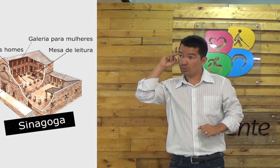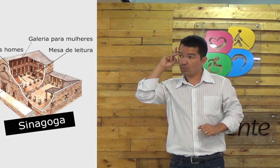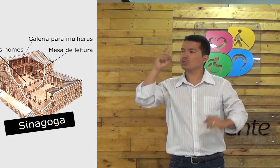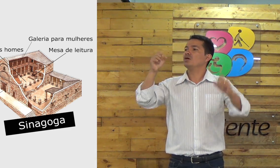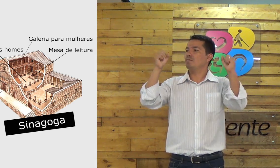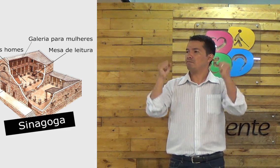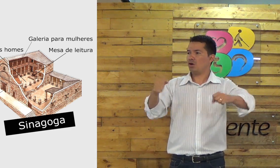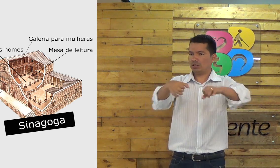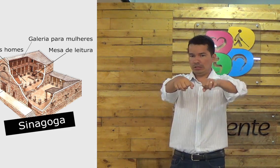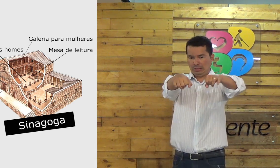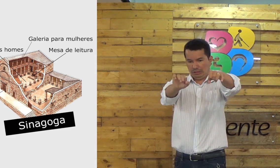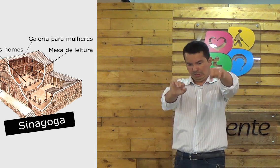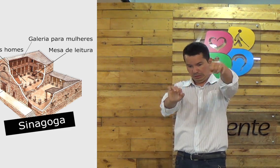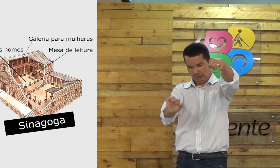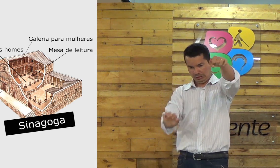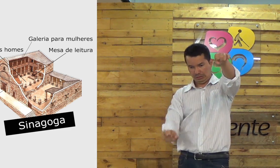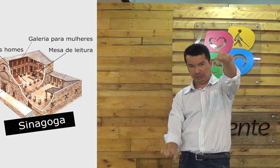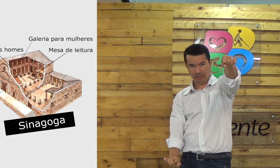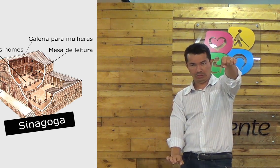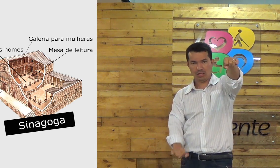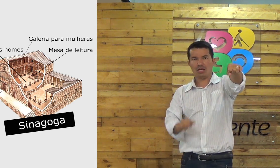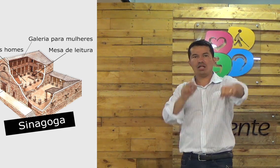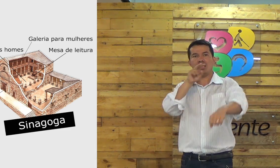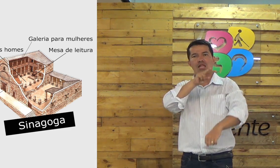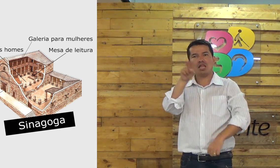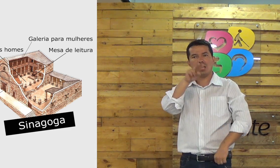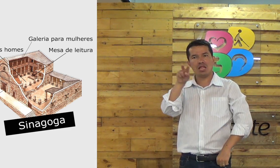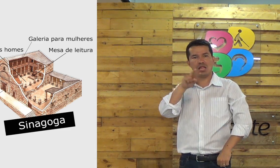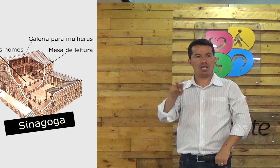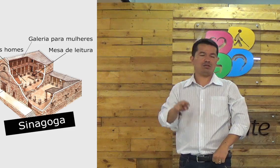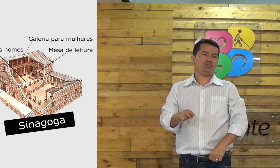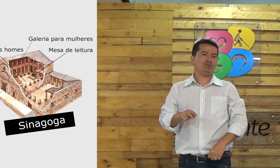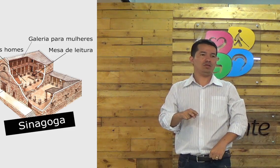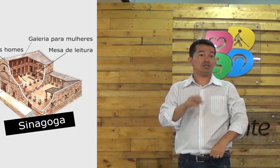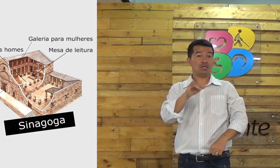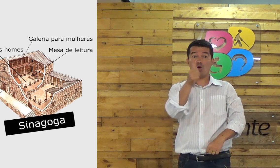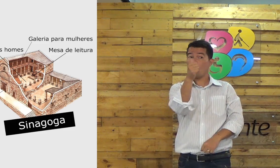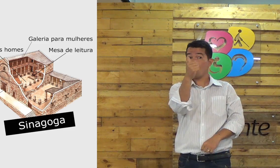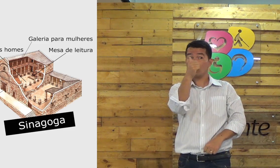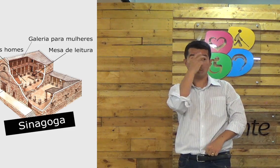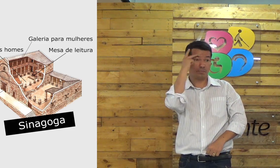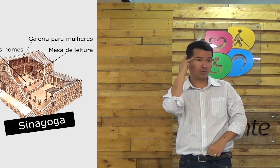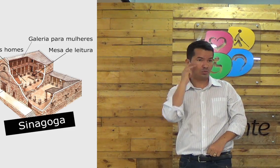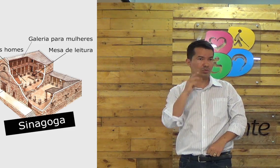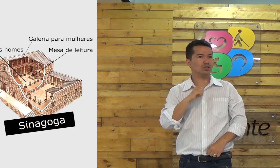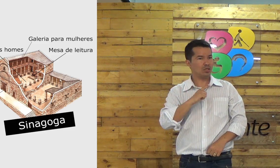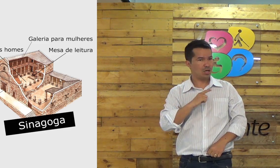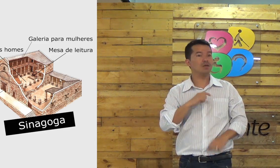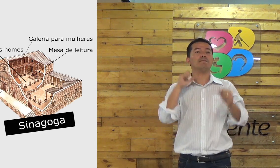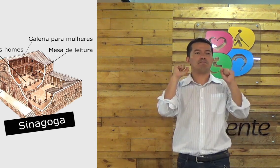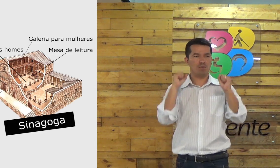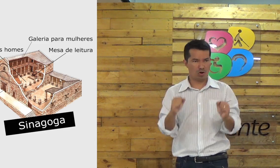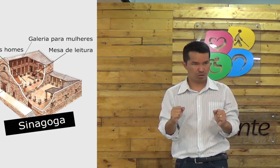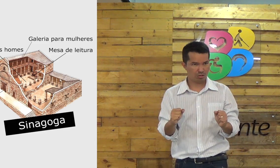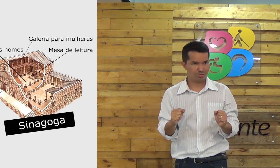ir até lá e podiam estudar. Mas 11 homens, apenas 11 pessoas,